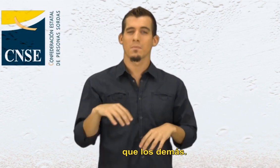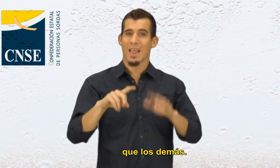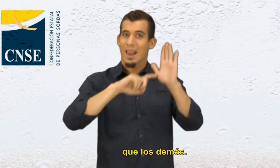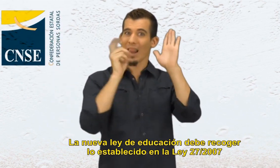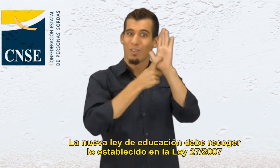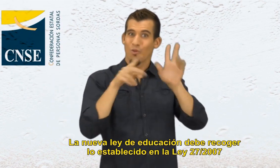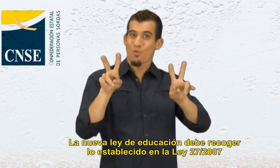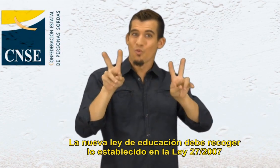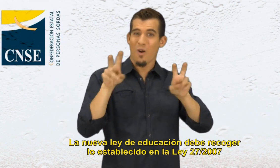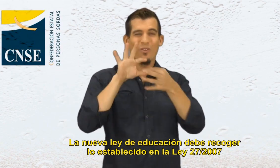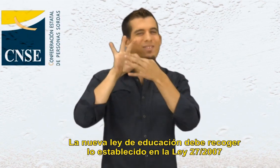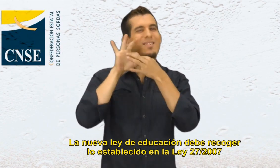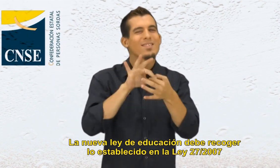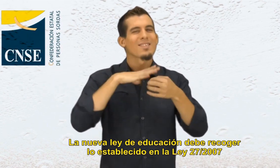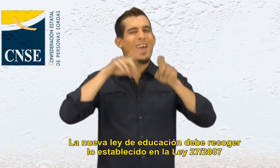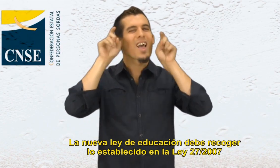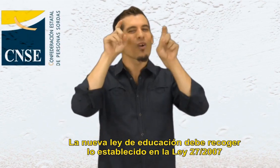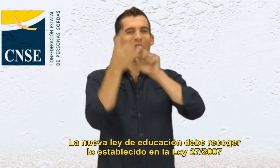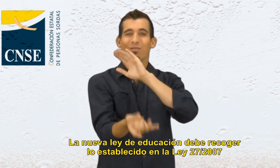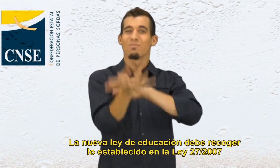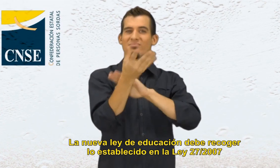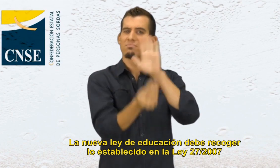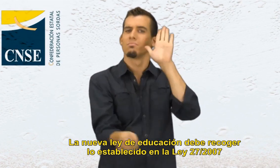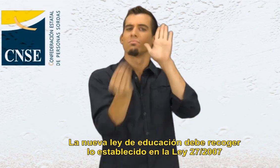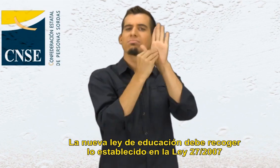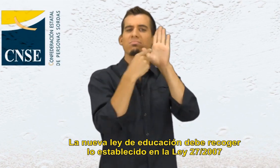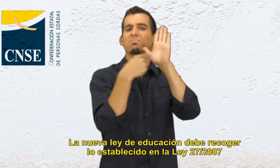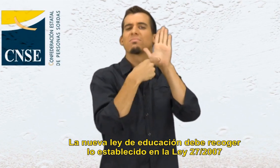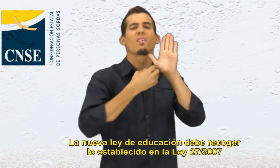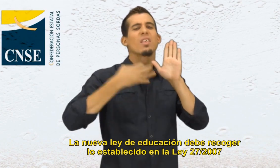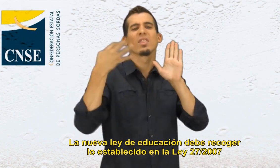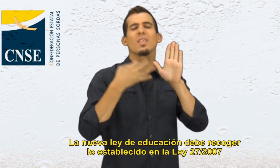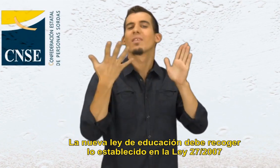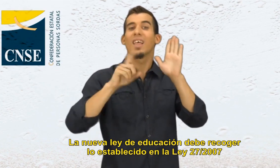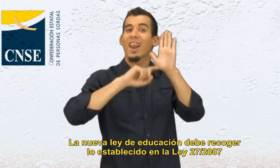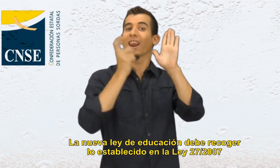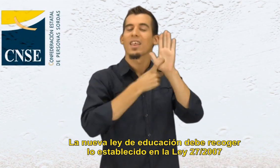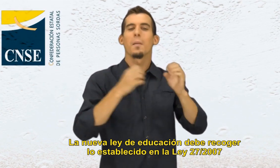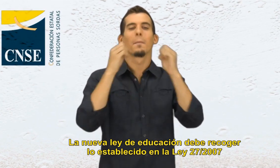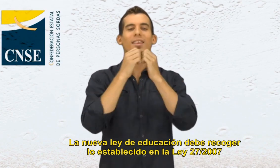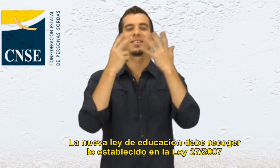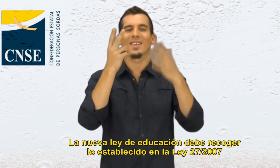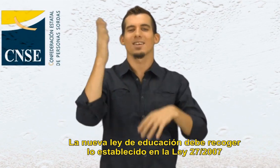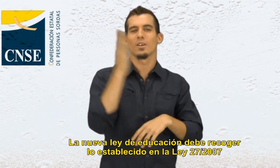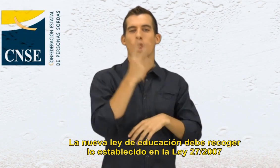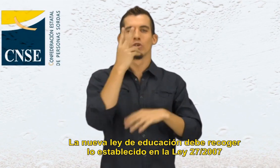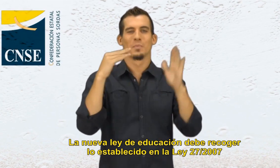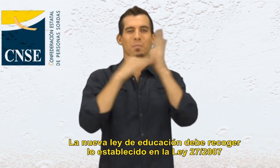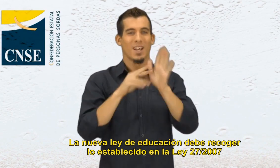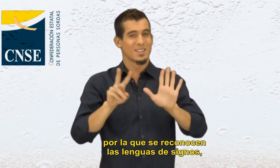La nueva ley de educación debe recoger lo establecido en la ley 27 barra 2007, por la que se